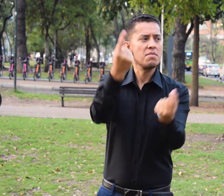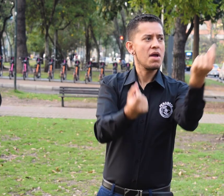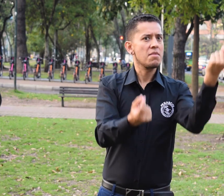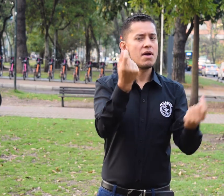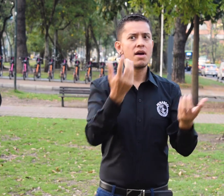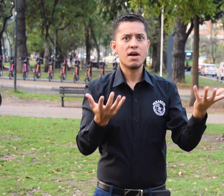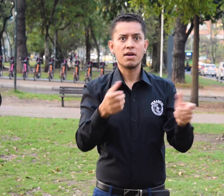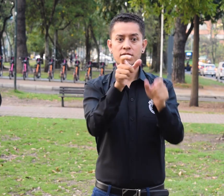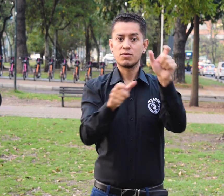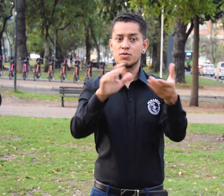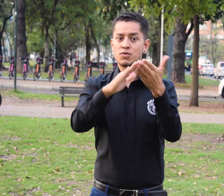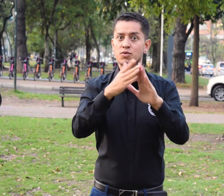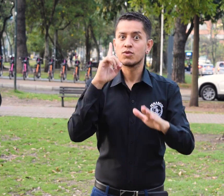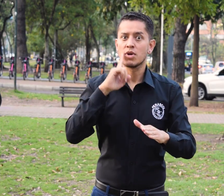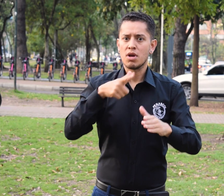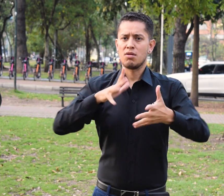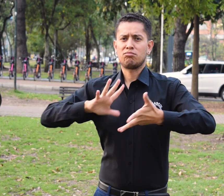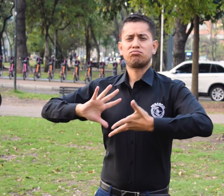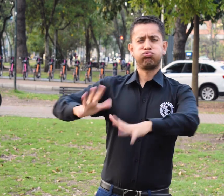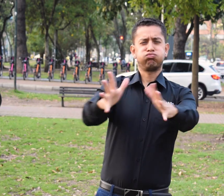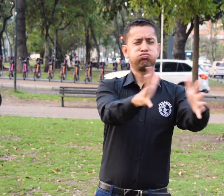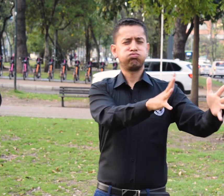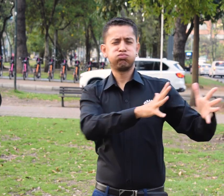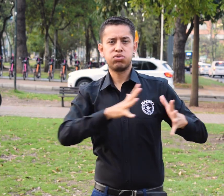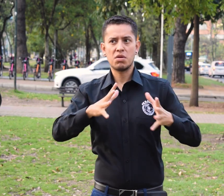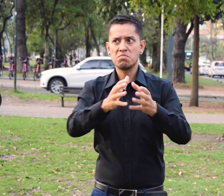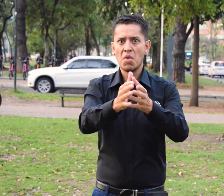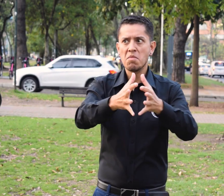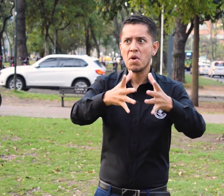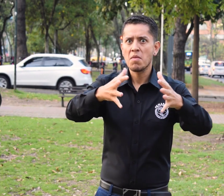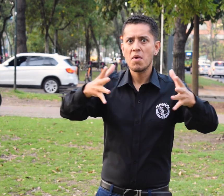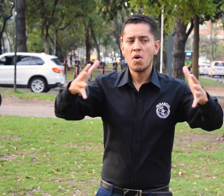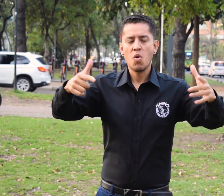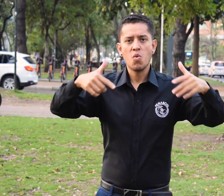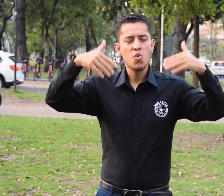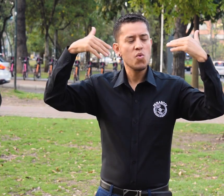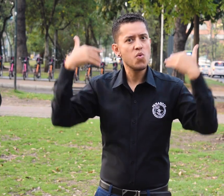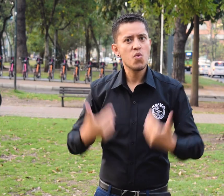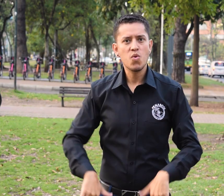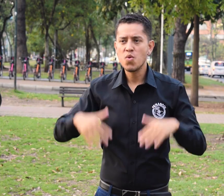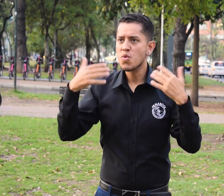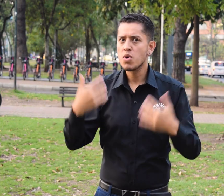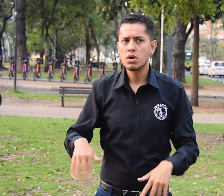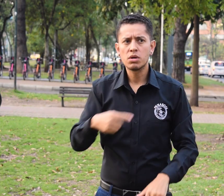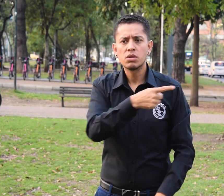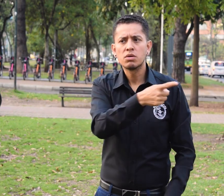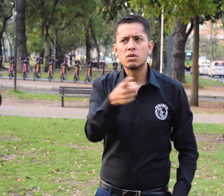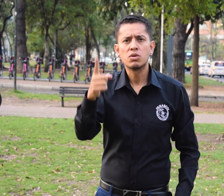en donde la lengua de señas de las personas sordas sigue extendiéndose. Y todo lo anterior, en parte,